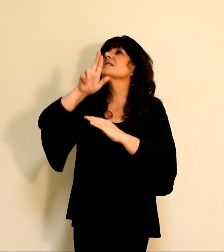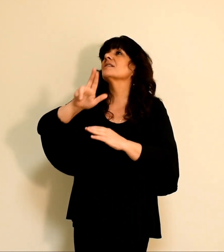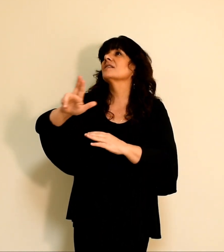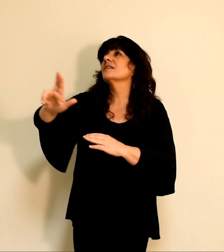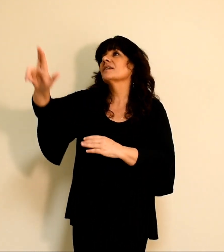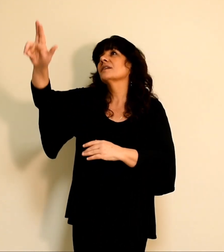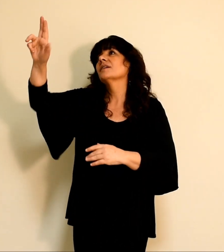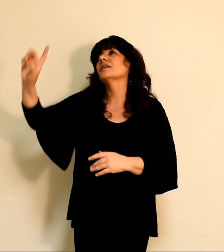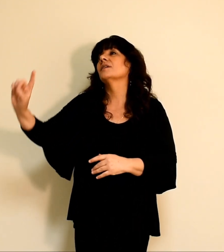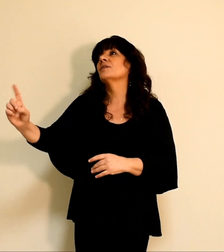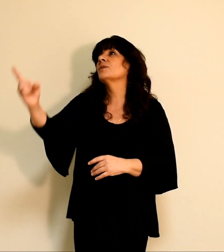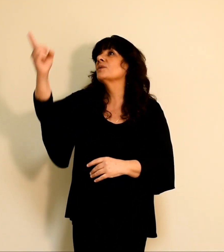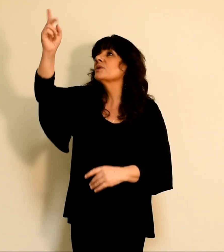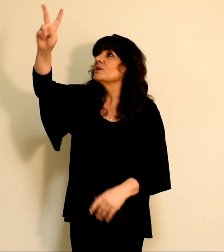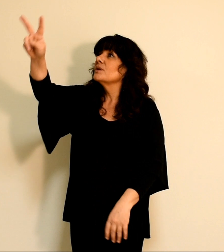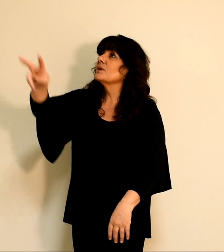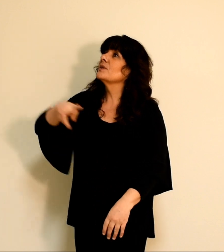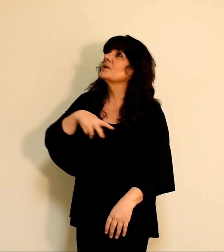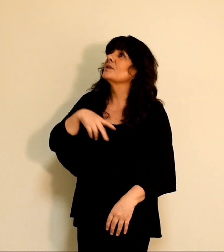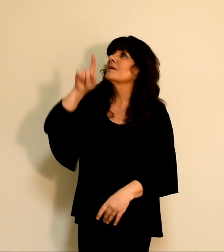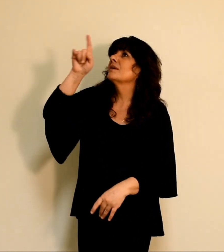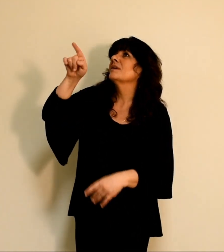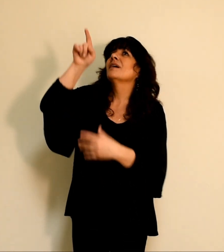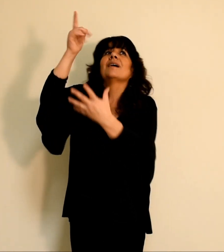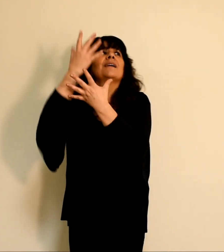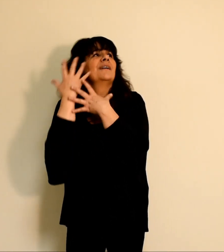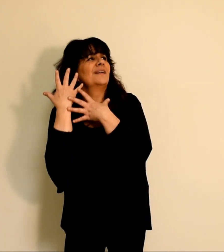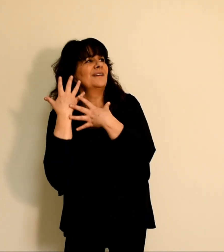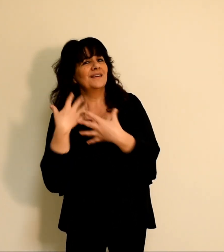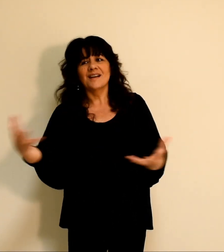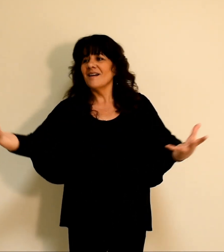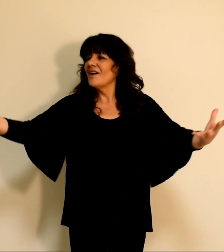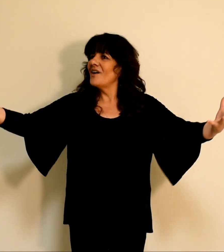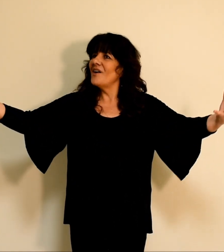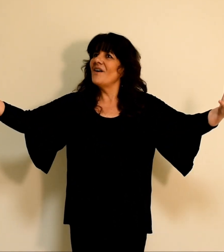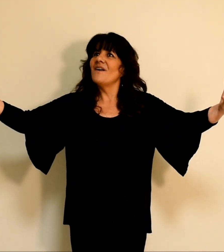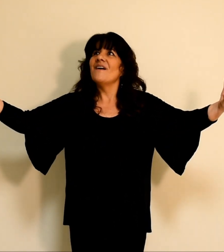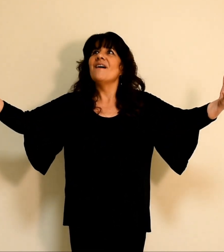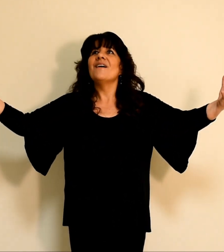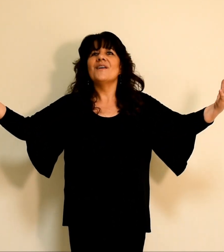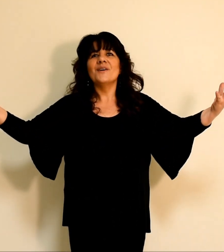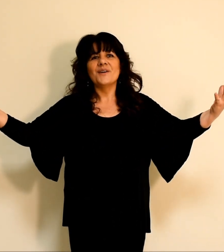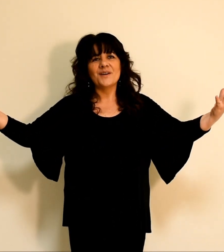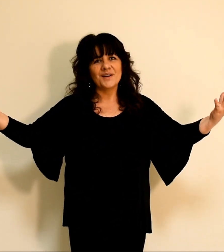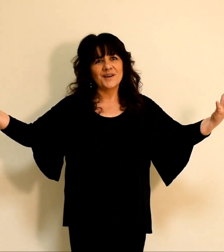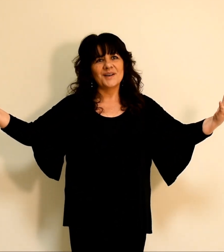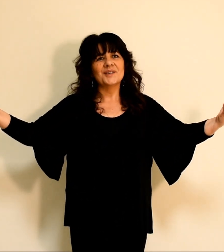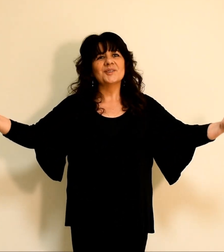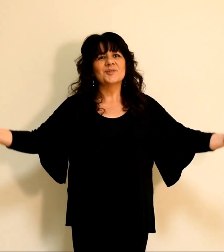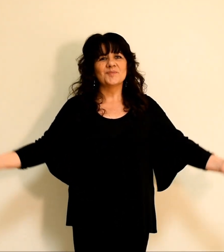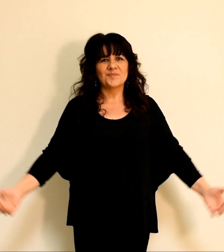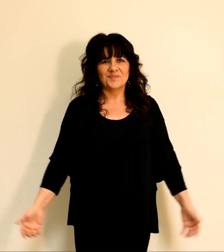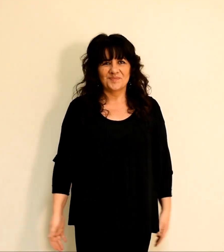Seigneur, mon Dieu, tu es si grand. Sous